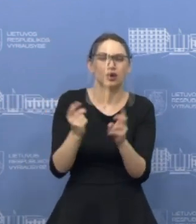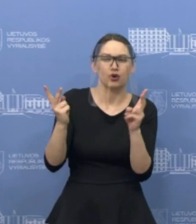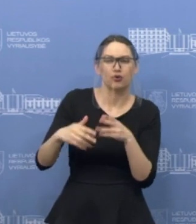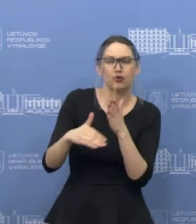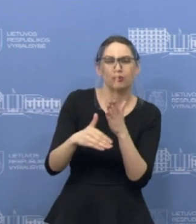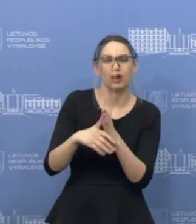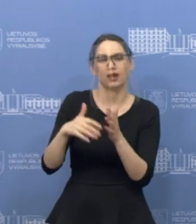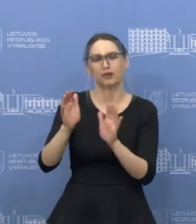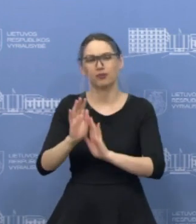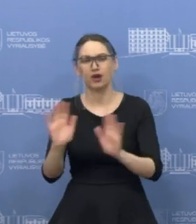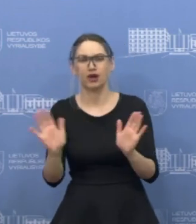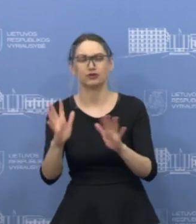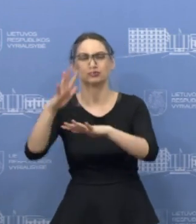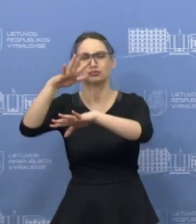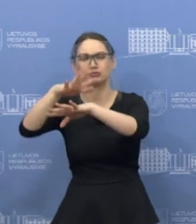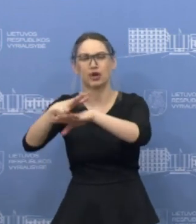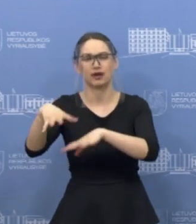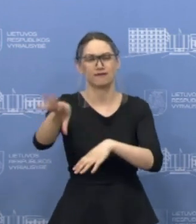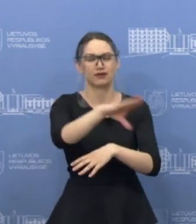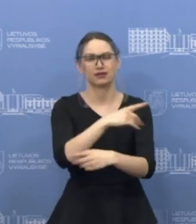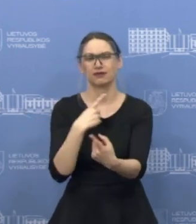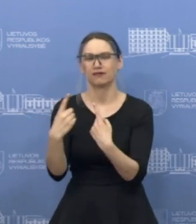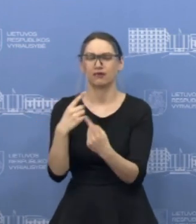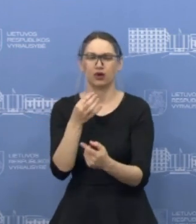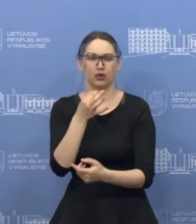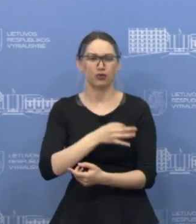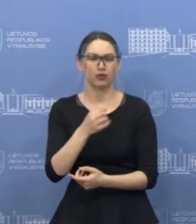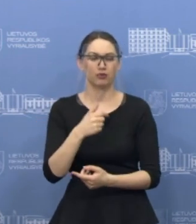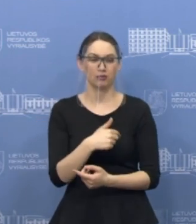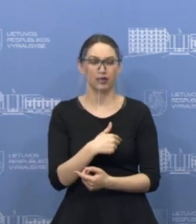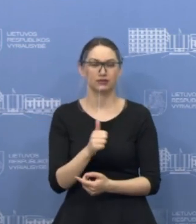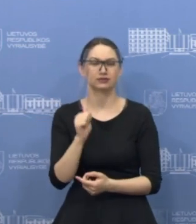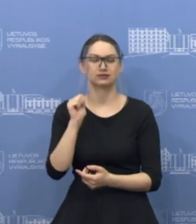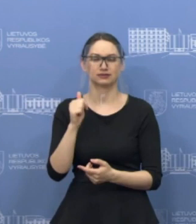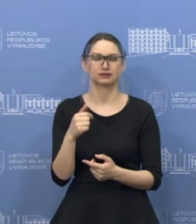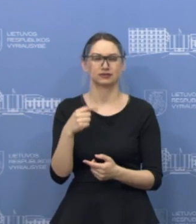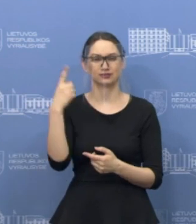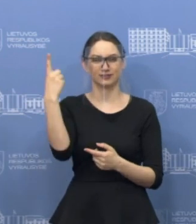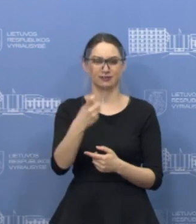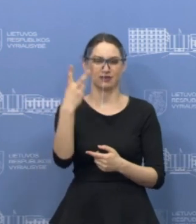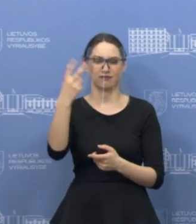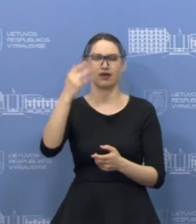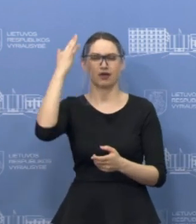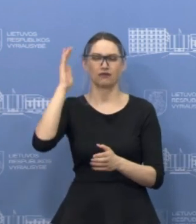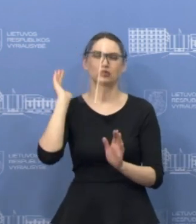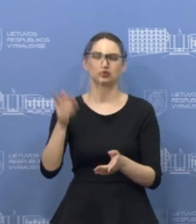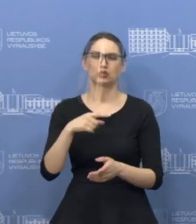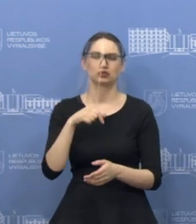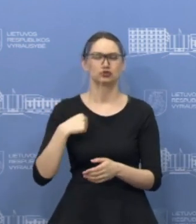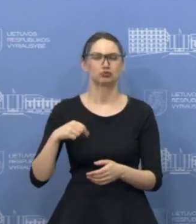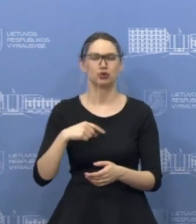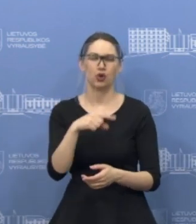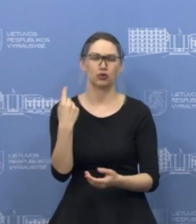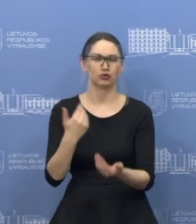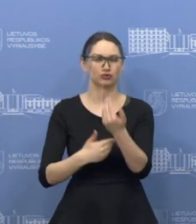pasikalbėjo su savo finansuotojais. Tai todėl mes per ateinančias dienas ir savaitęs tikimės dar didesnio srauto. Tai